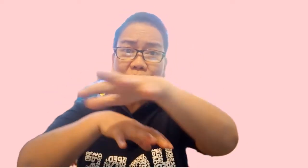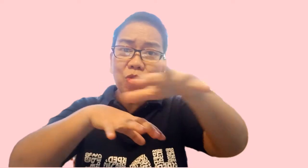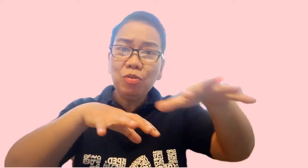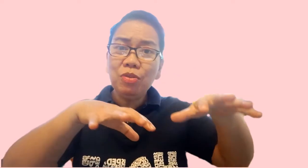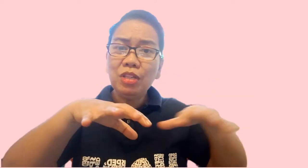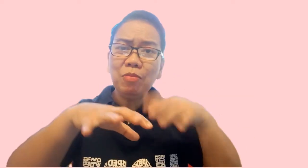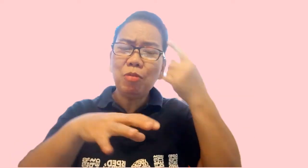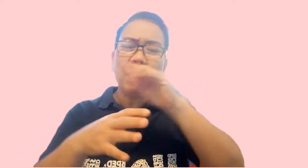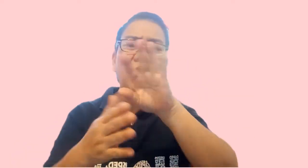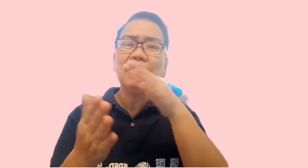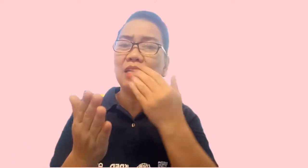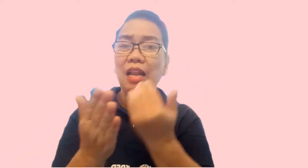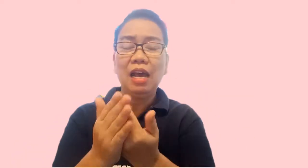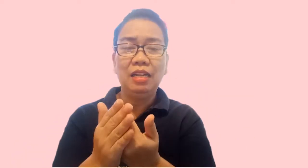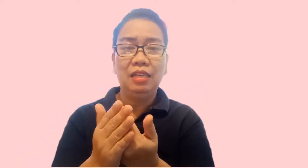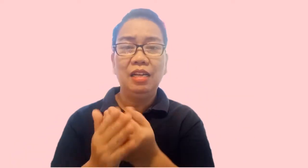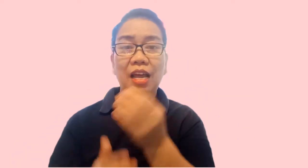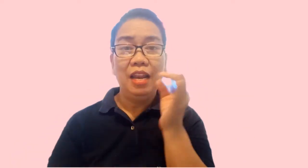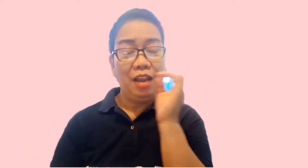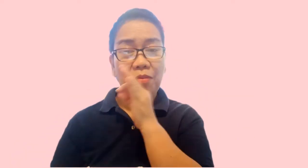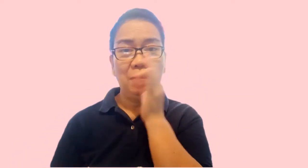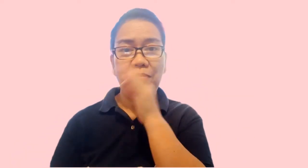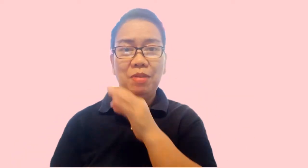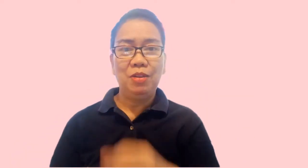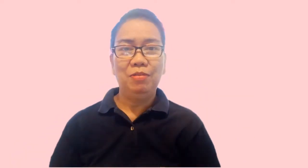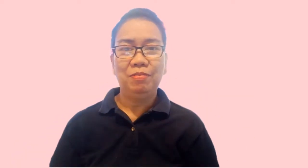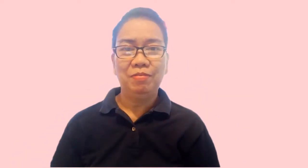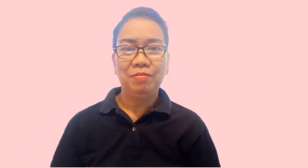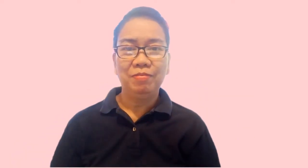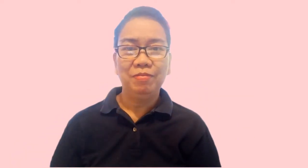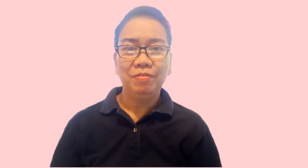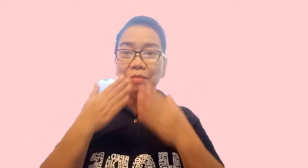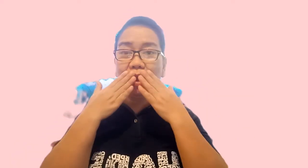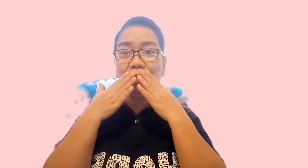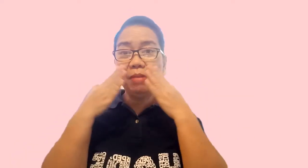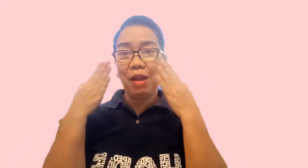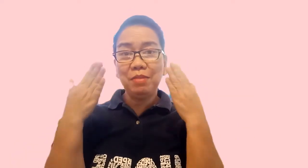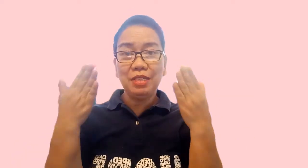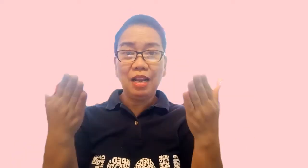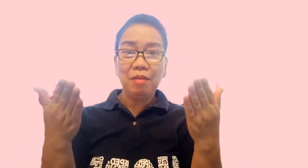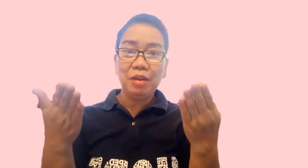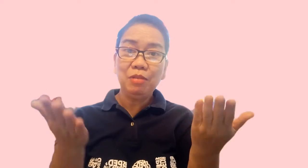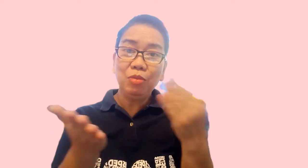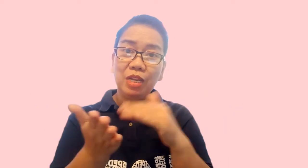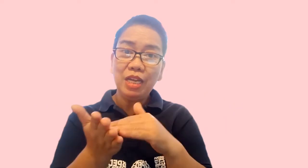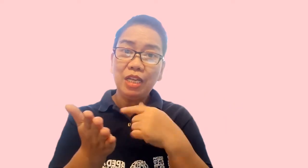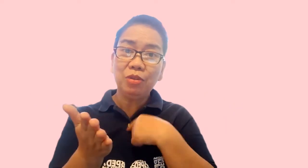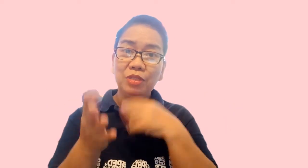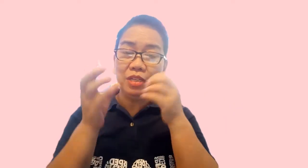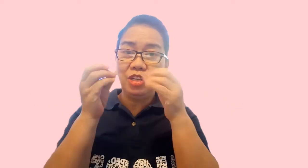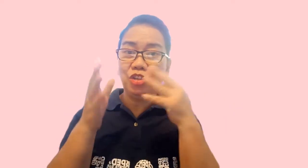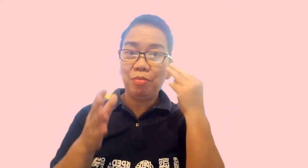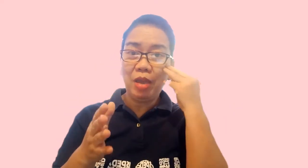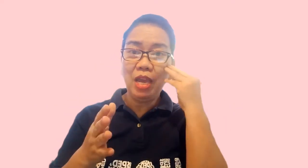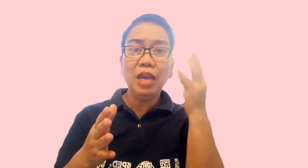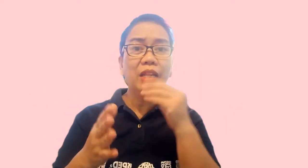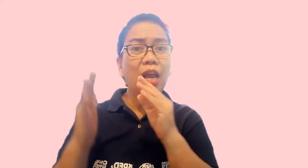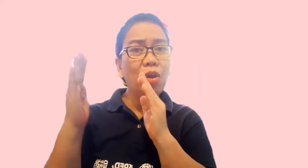community mo, para sa lahat ng Pilipino? Maraming maraming salamat muli ito si Teacher May and I